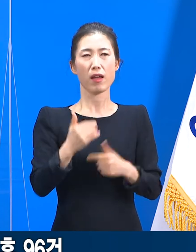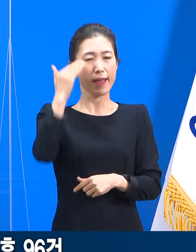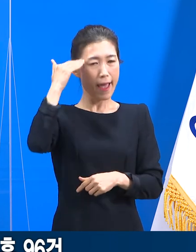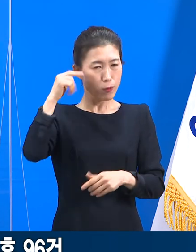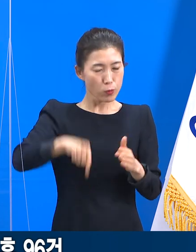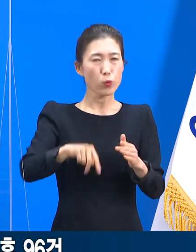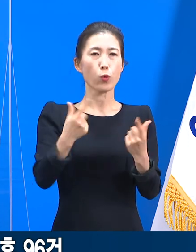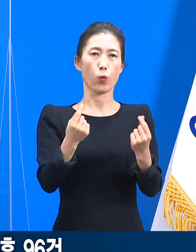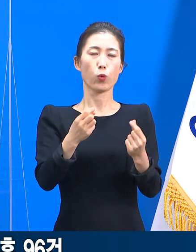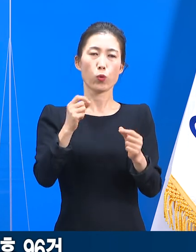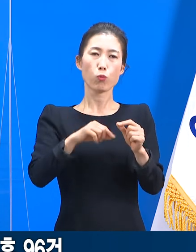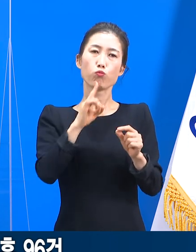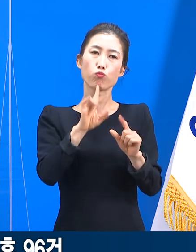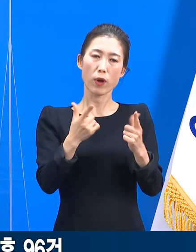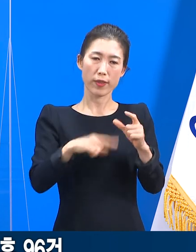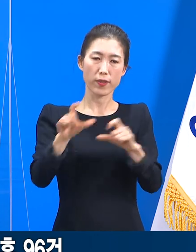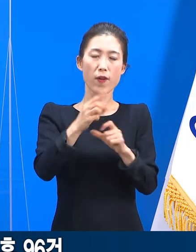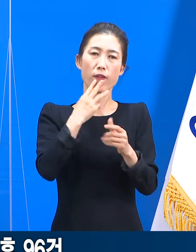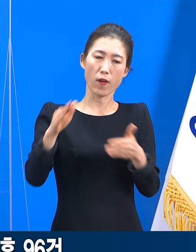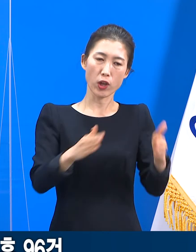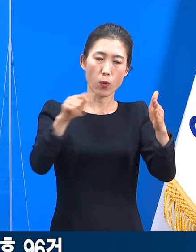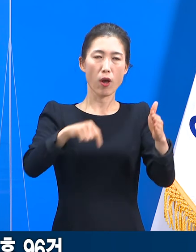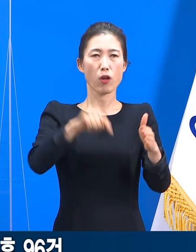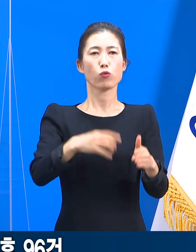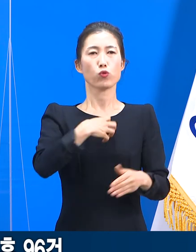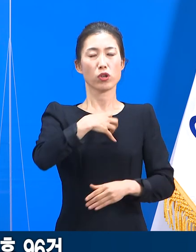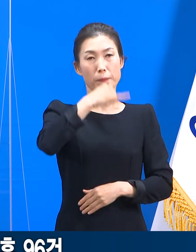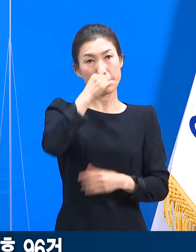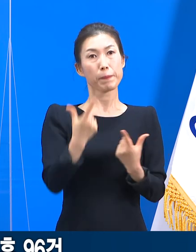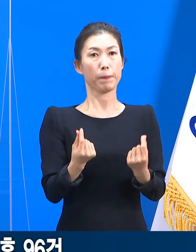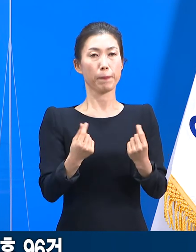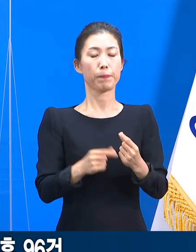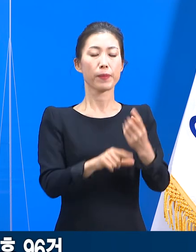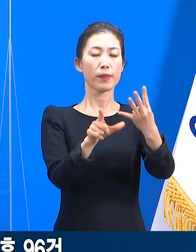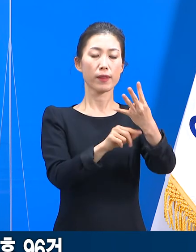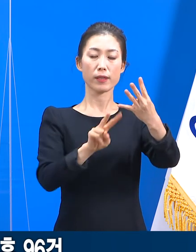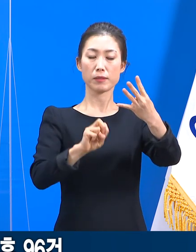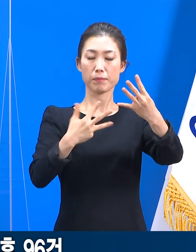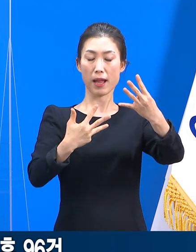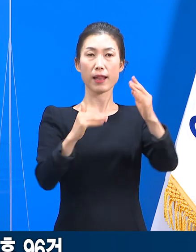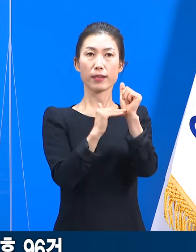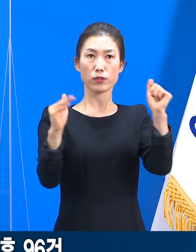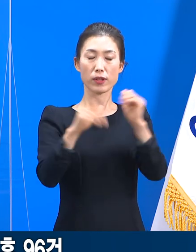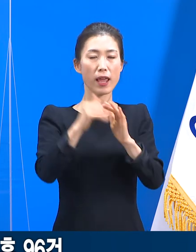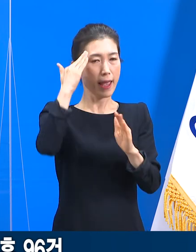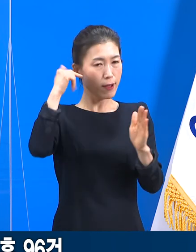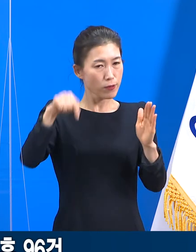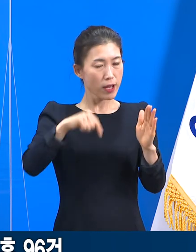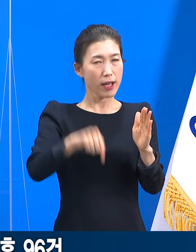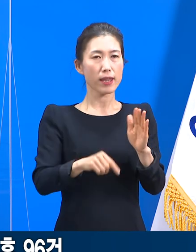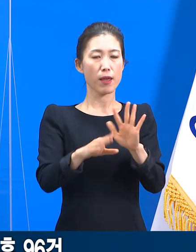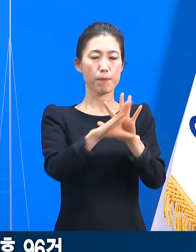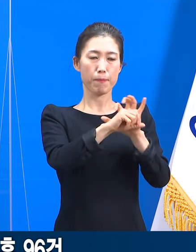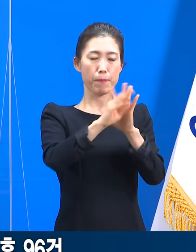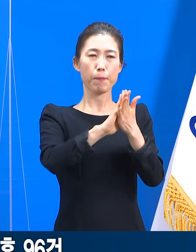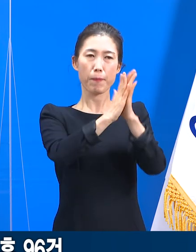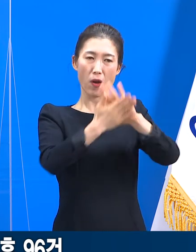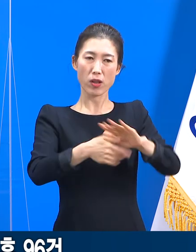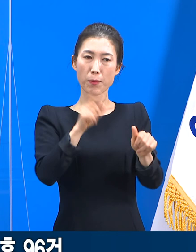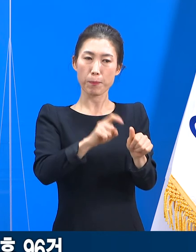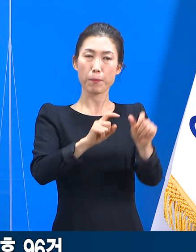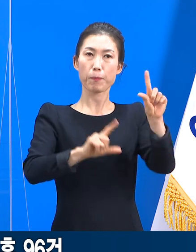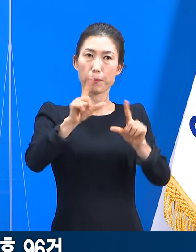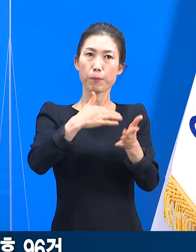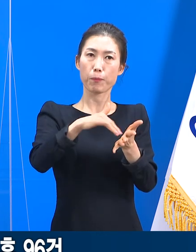당면한 현안입니다. 4월 28일 기준 도내 변이 바이러스 관련 감염 현황은